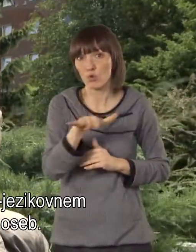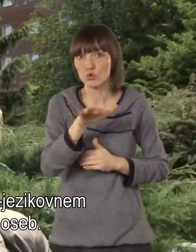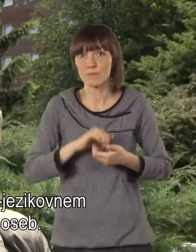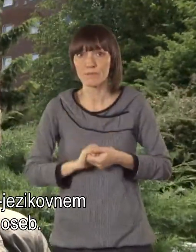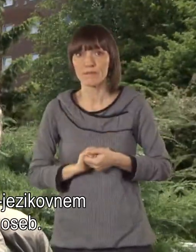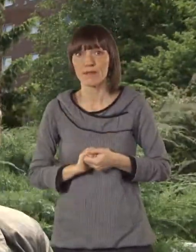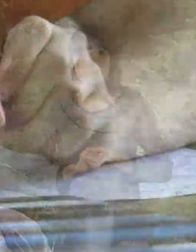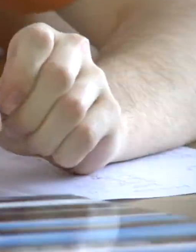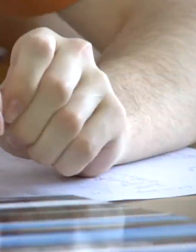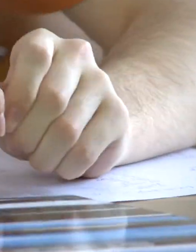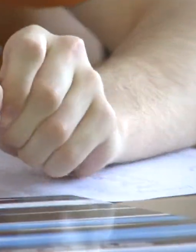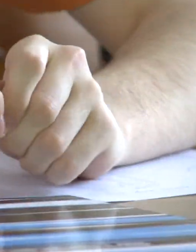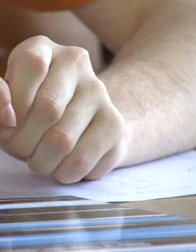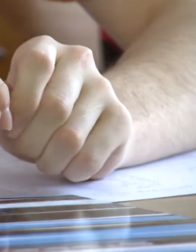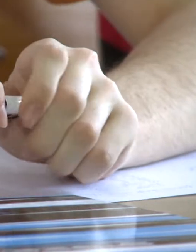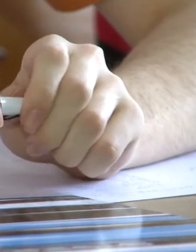blokih oseb.